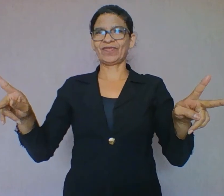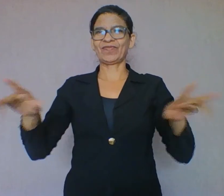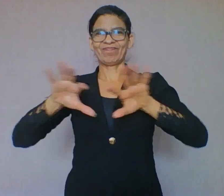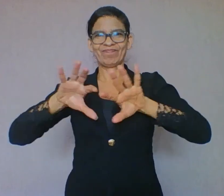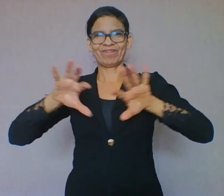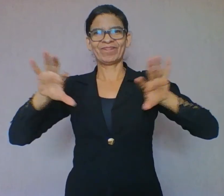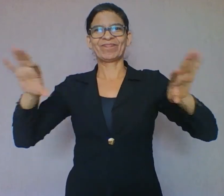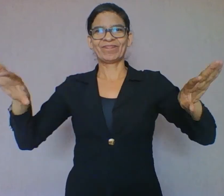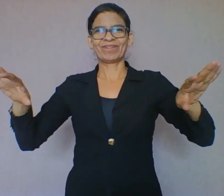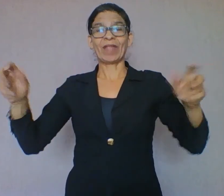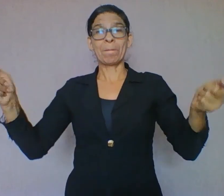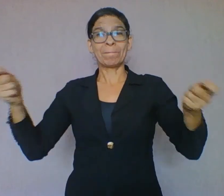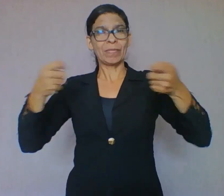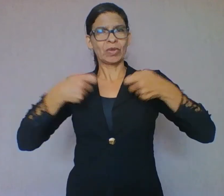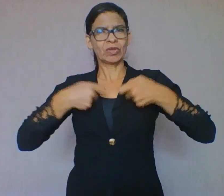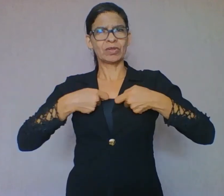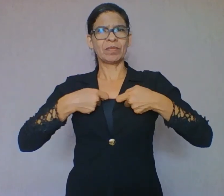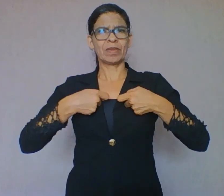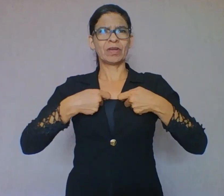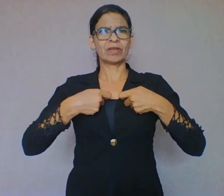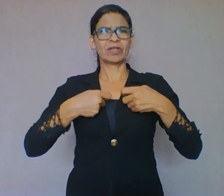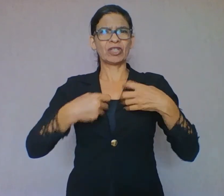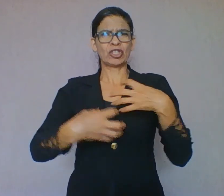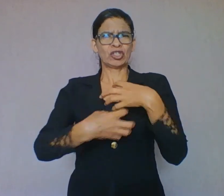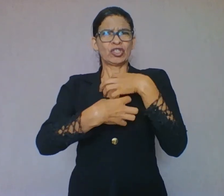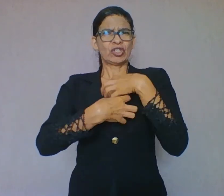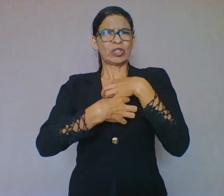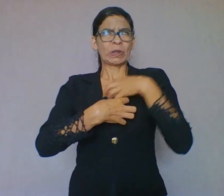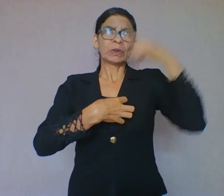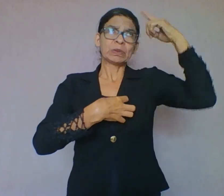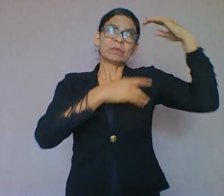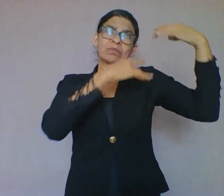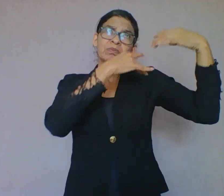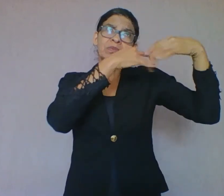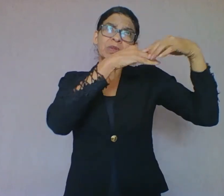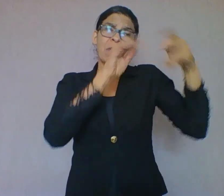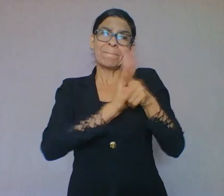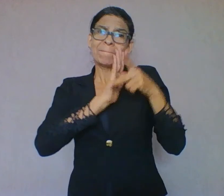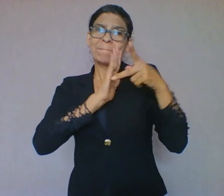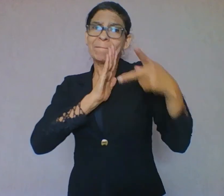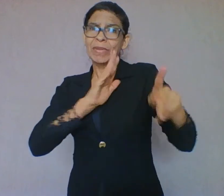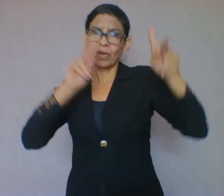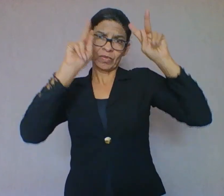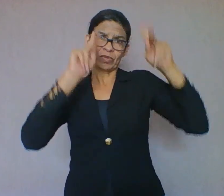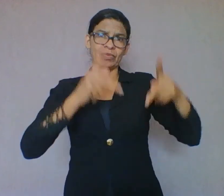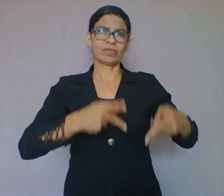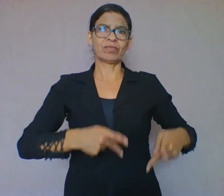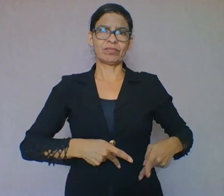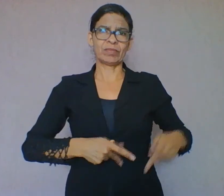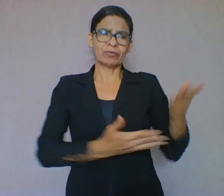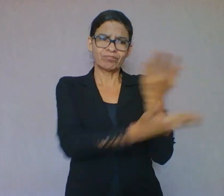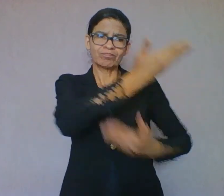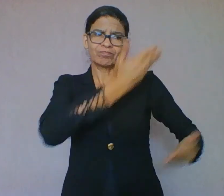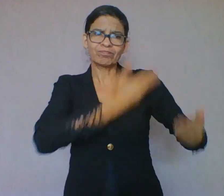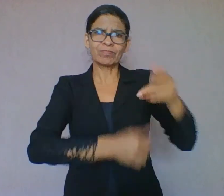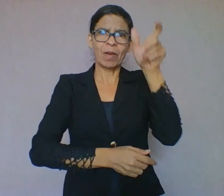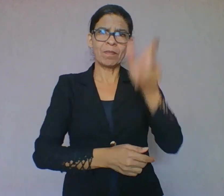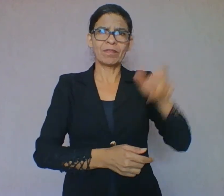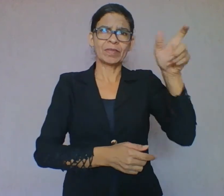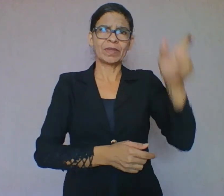modos específicos de pensamento, conhecimento e interação com os semelhantes. A língua é então